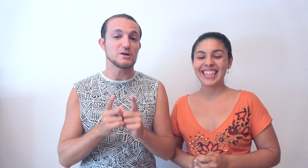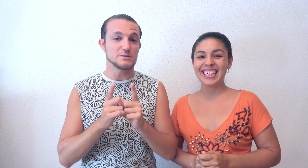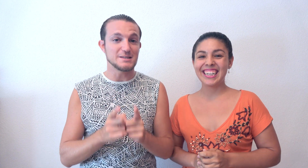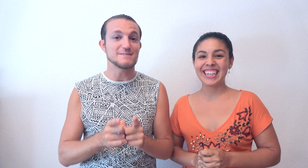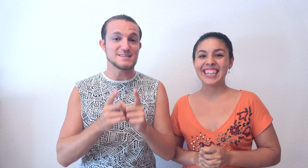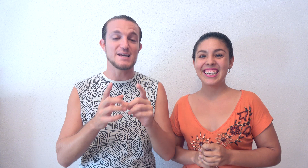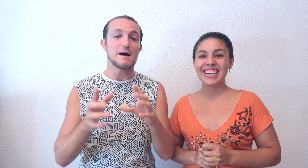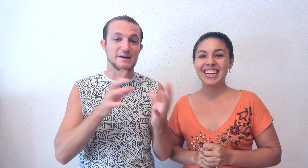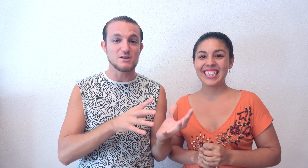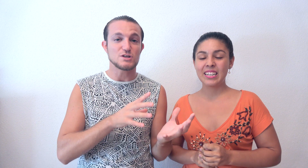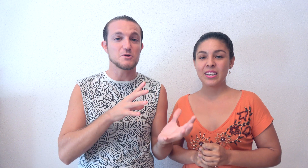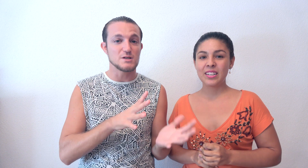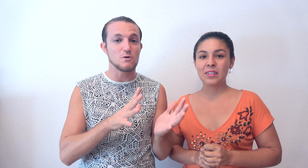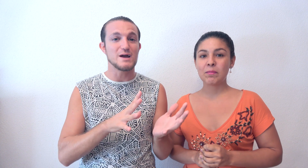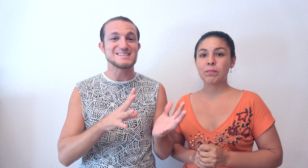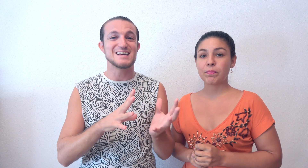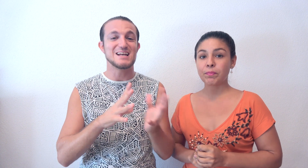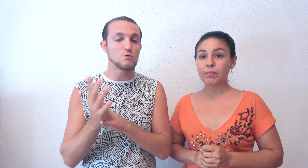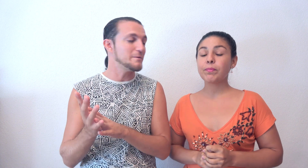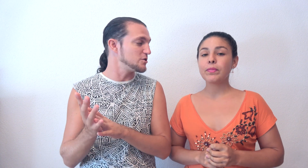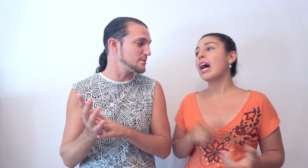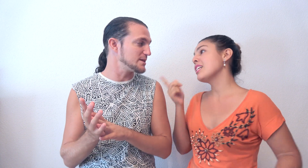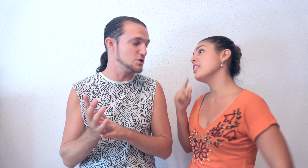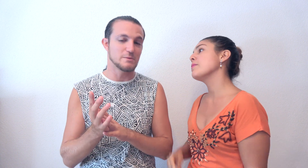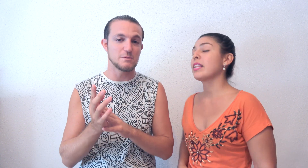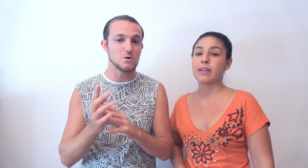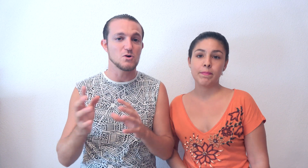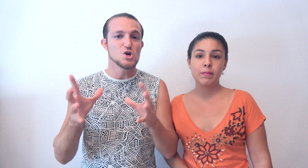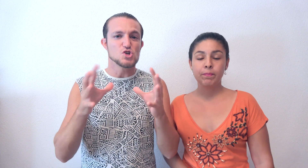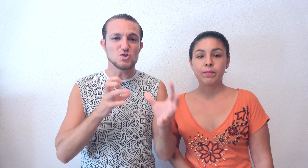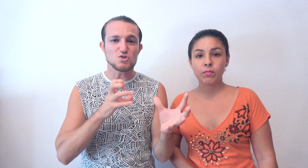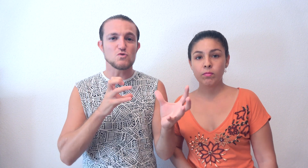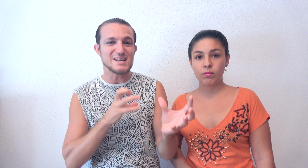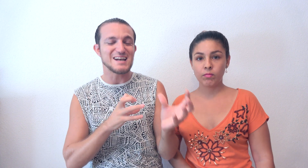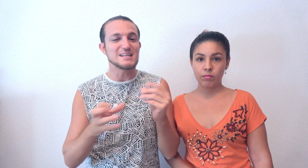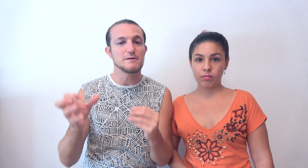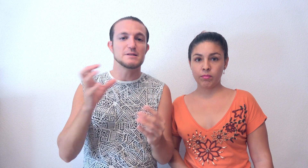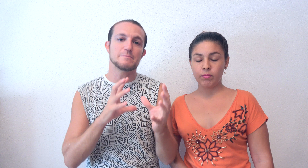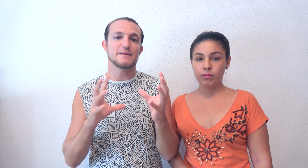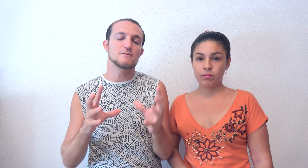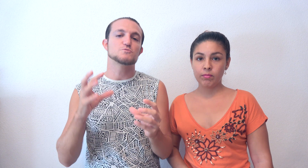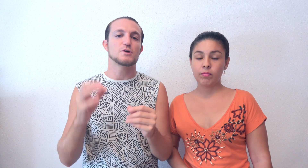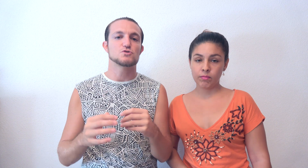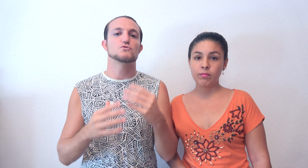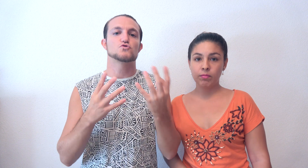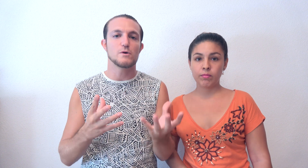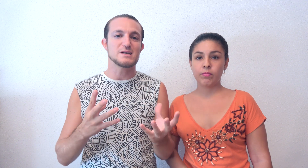viajeros de medientes, que aparte de los camiones del agua, está la Cueva de los Verdes. Así es verdad. Son dos lugares relativamente parecidos porque son dos cuevas.